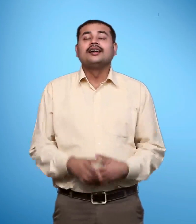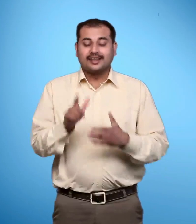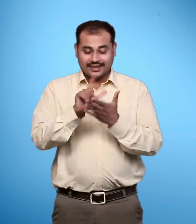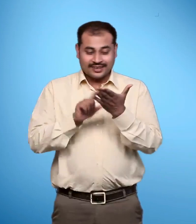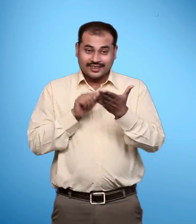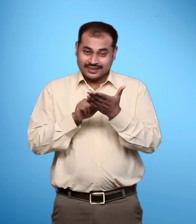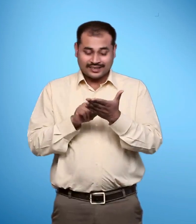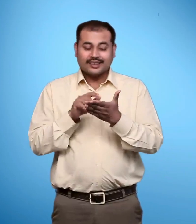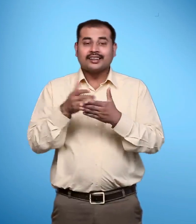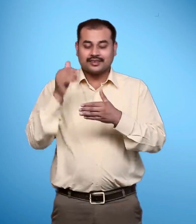चिठ्ठी का सफर